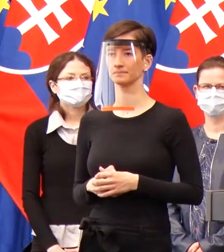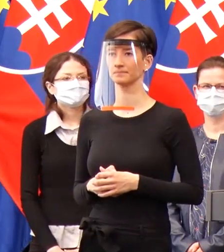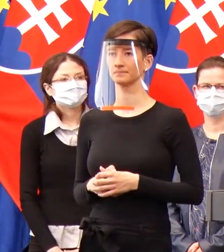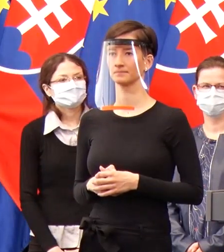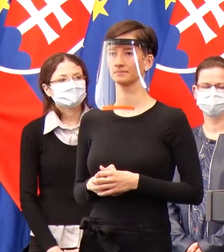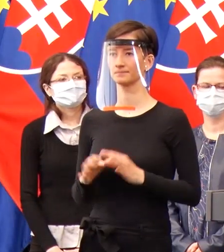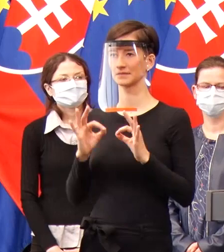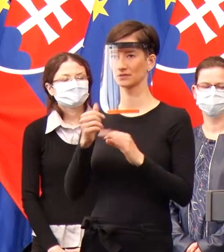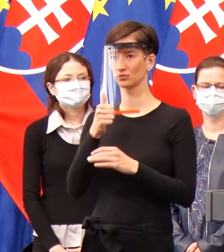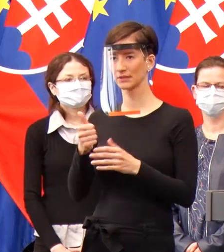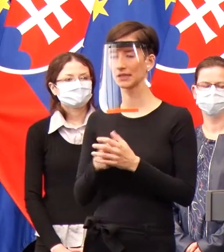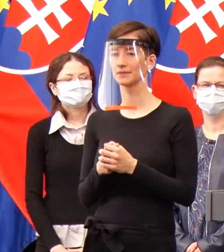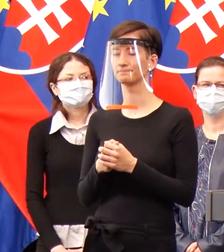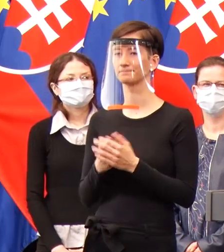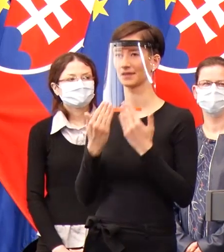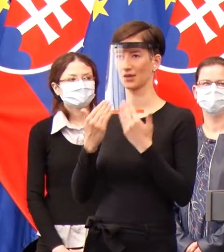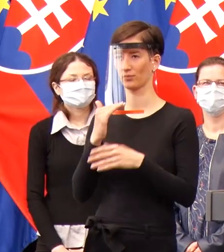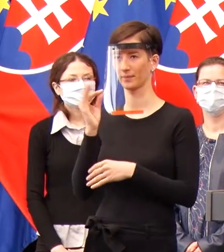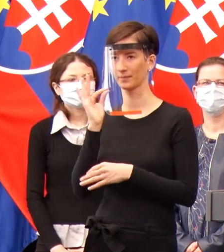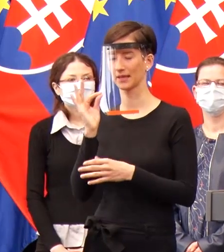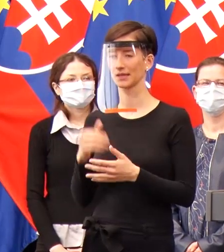Dobrý deň. Ďakujem za slovo.